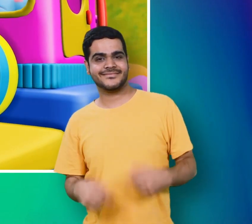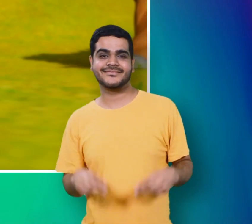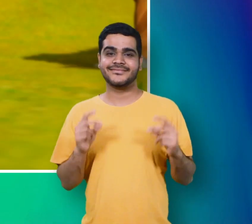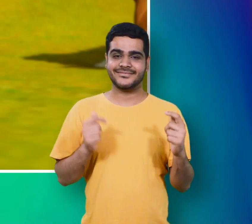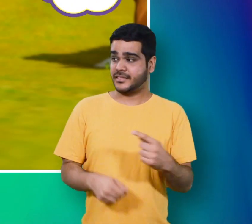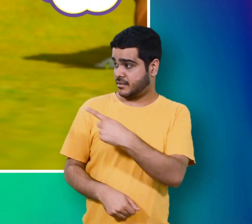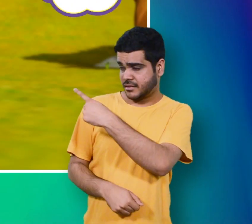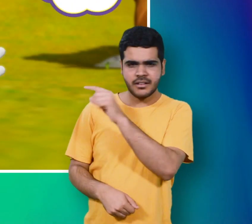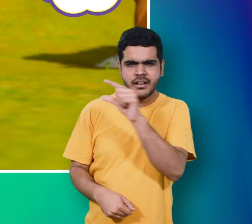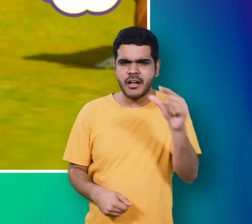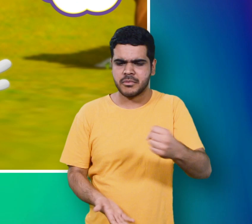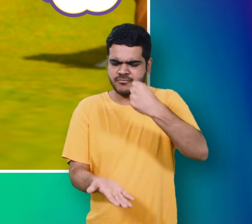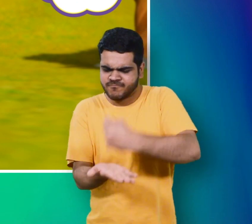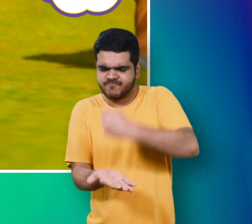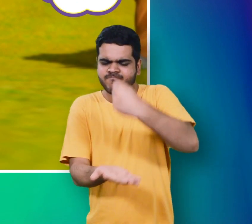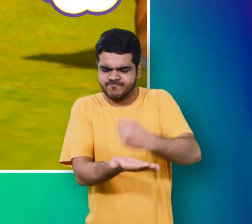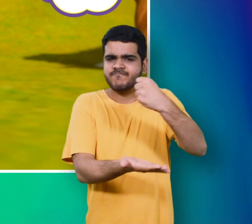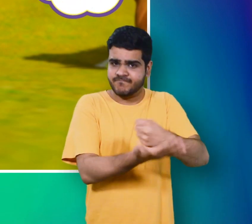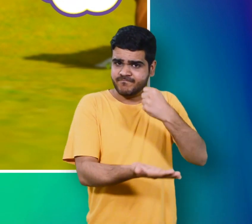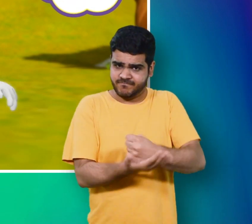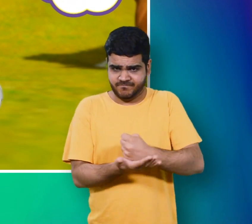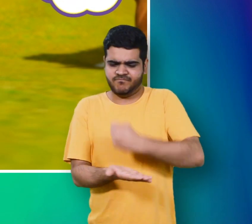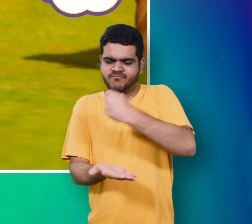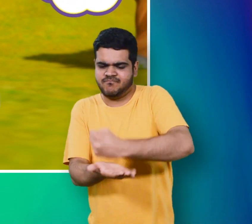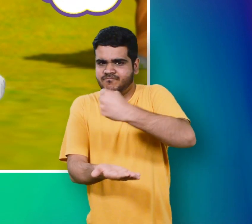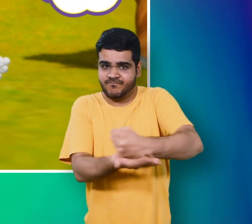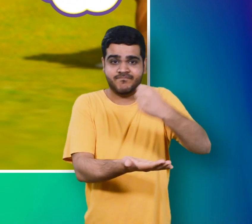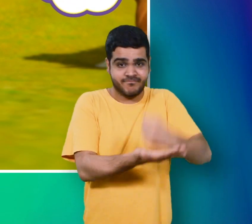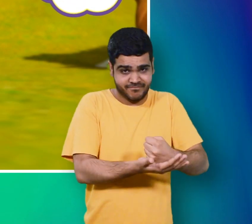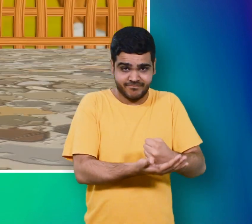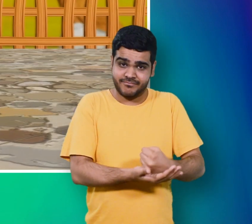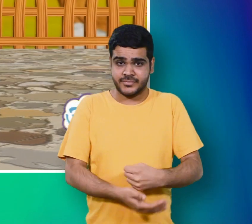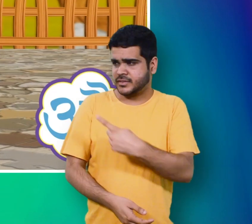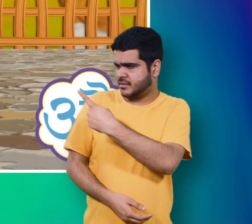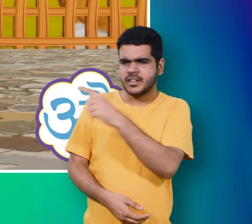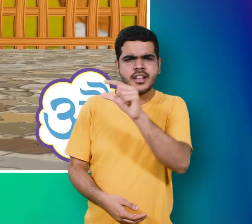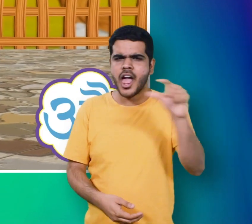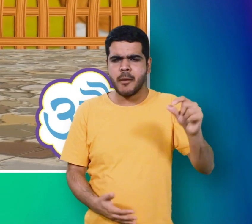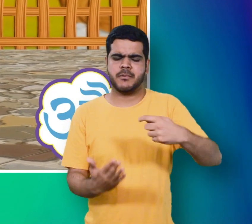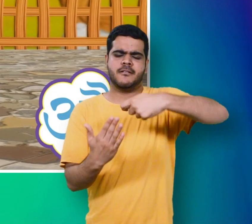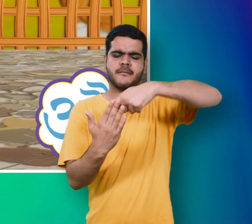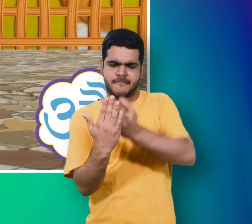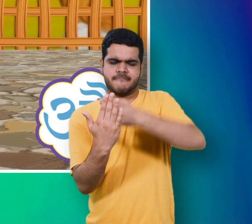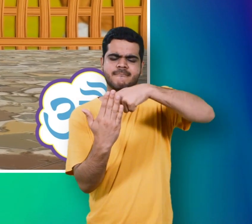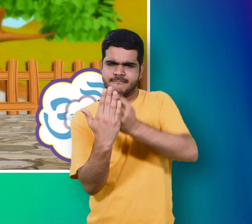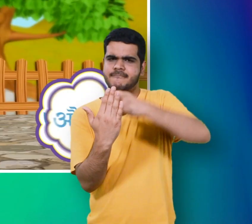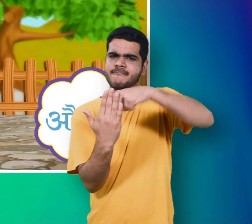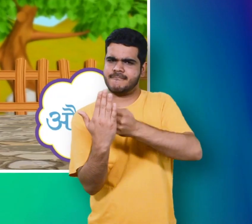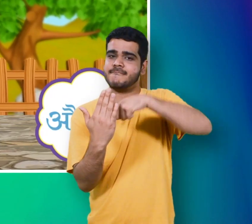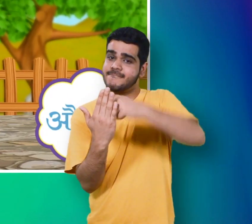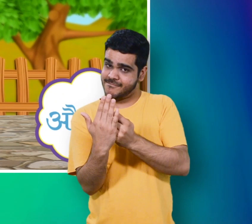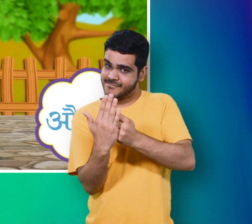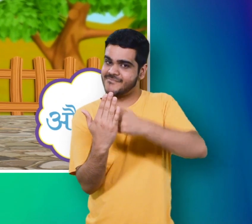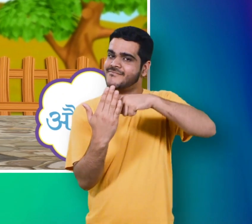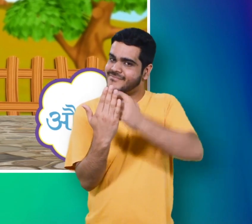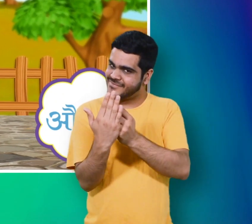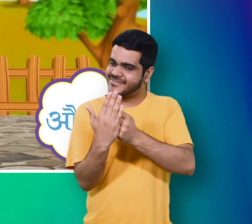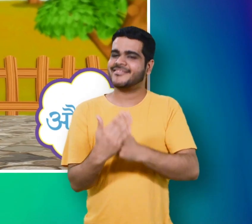से आएगी रोनन